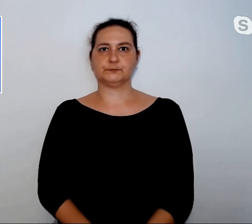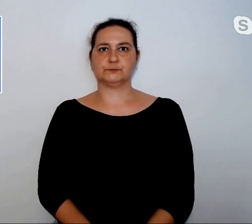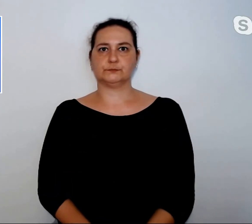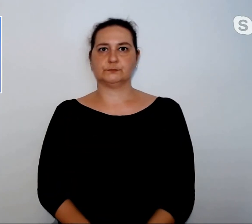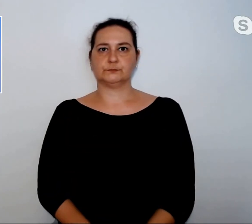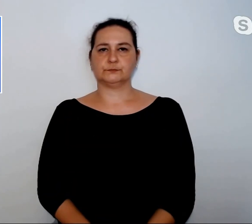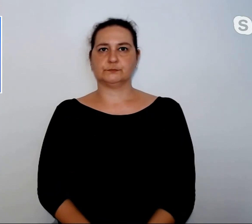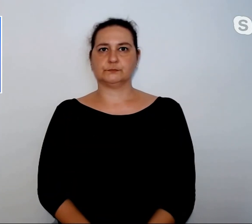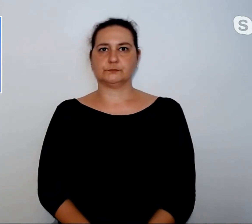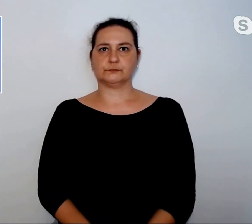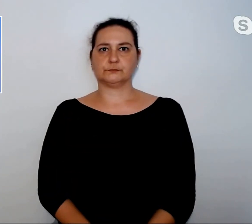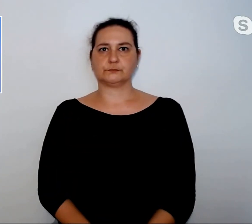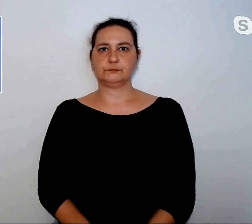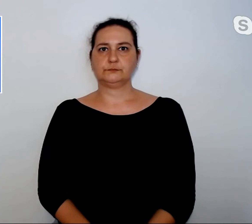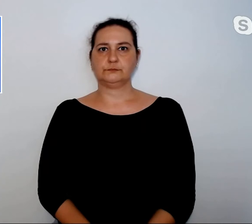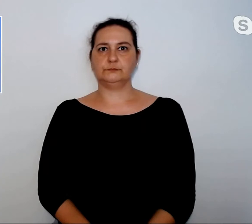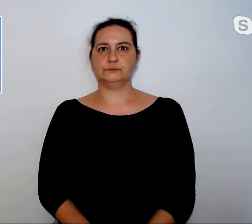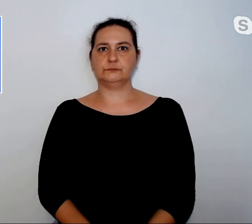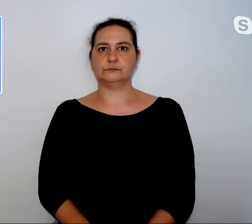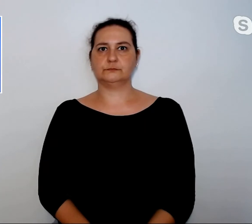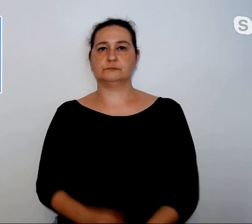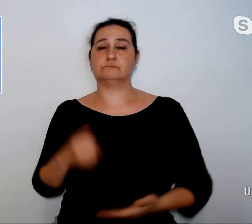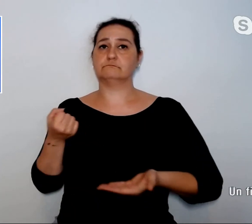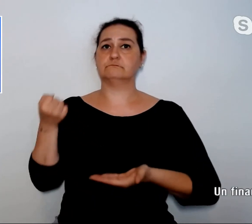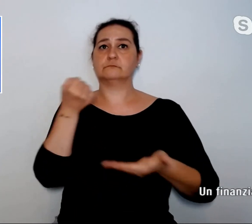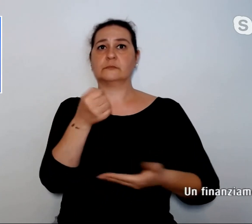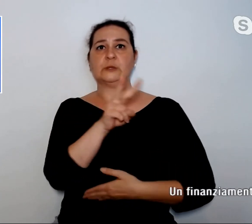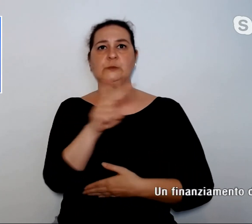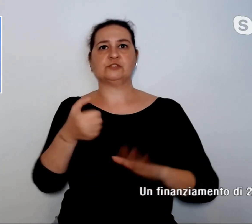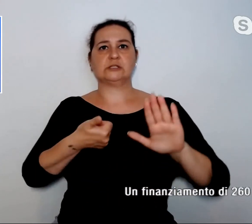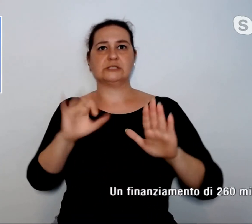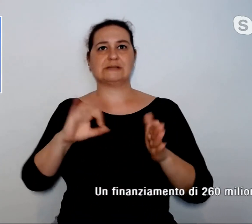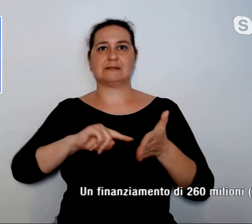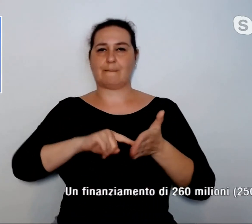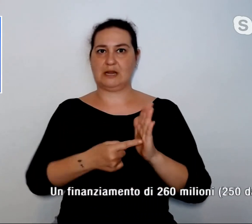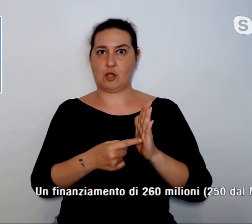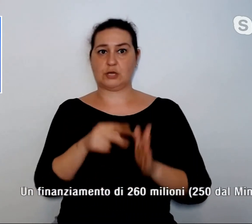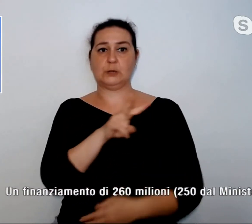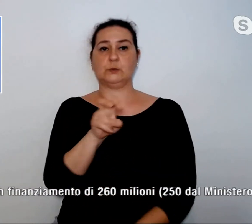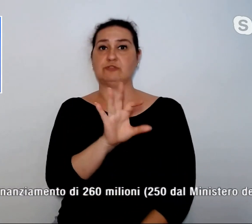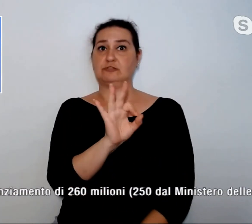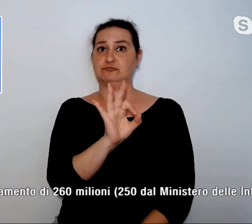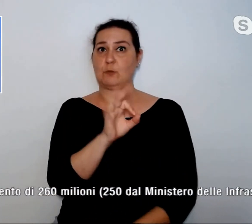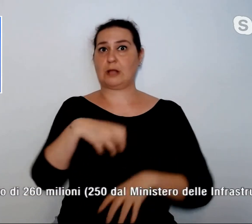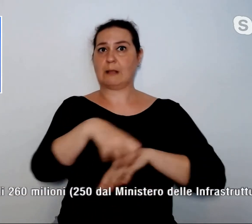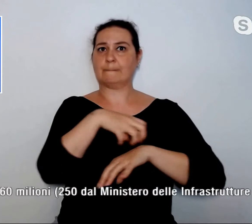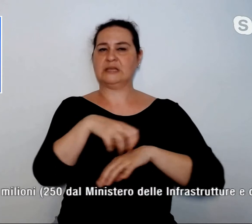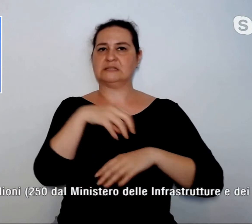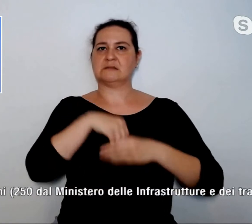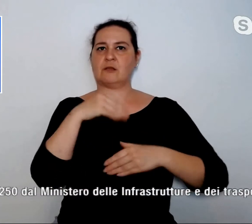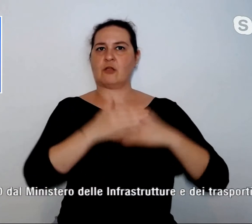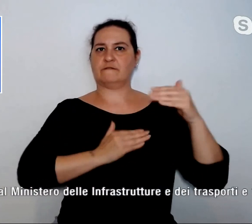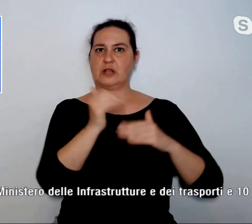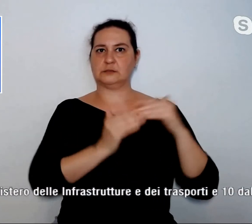Un finanziamento di 260 milioni, 250 dal Ministero delle Infrastrutture e dei